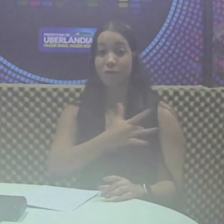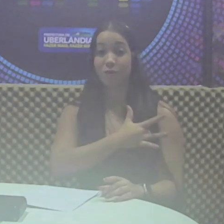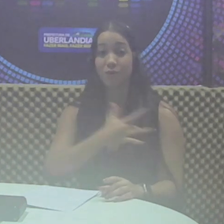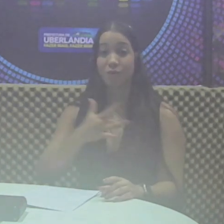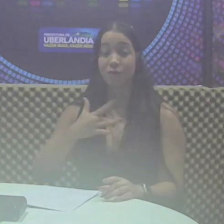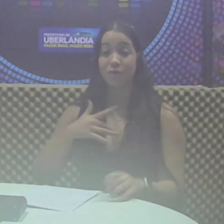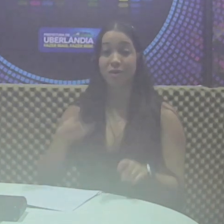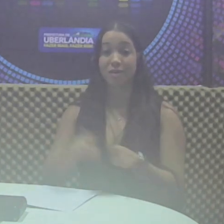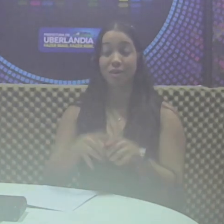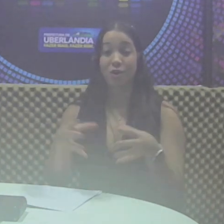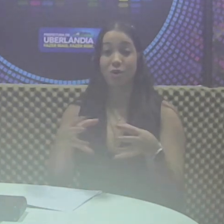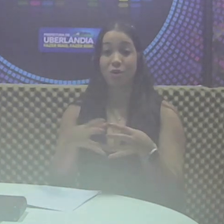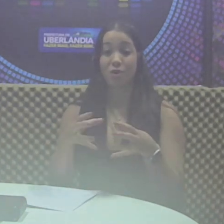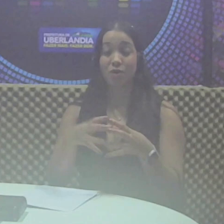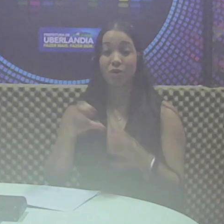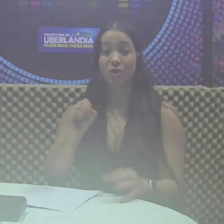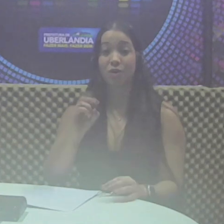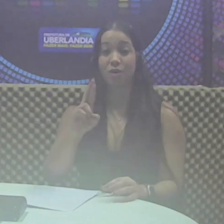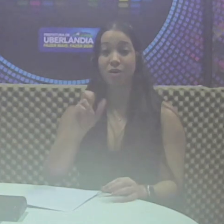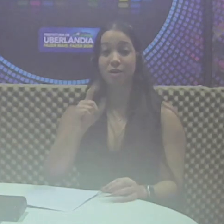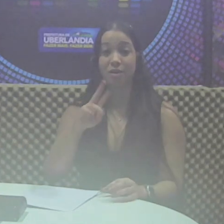na comunidade de Sobradinho.